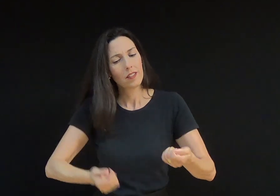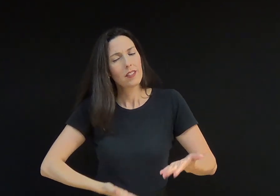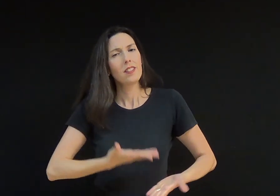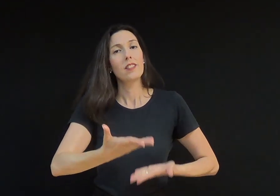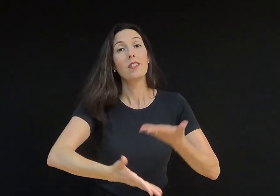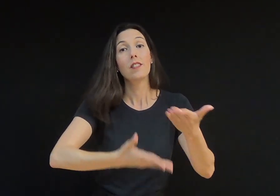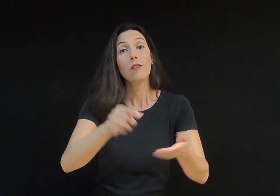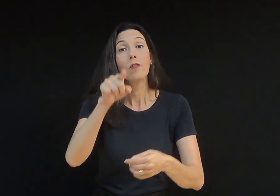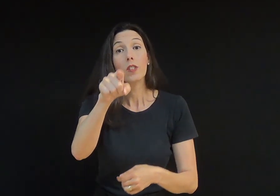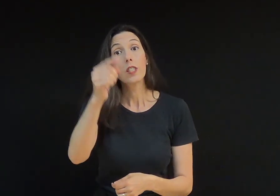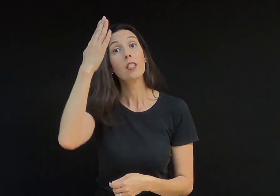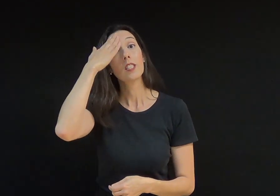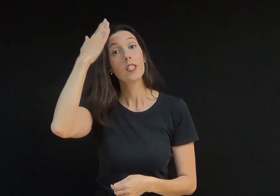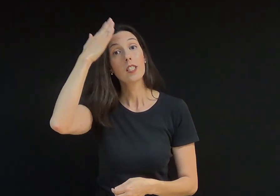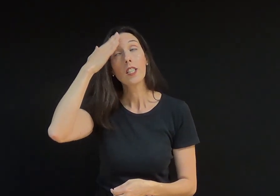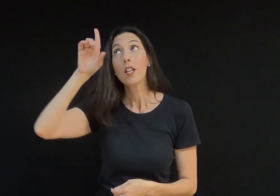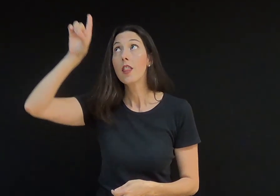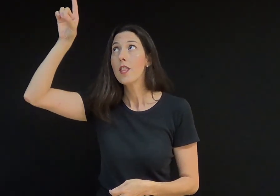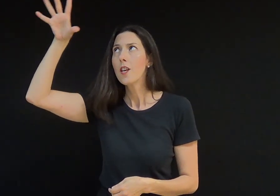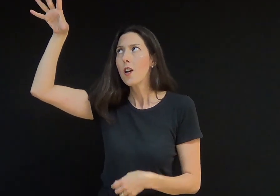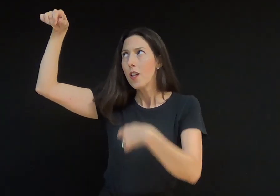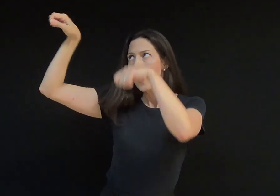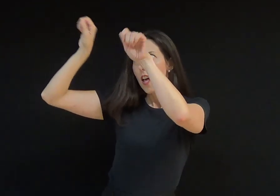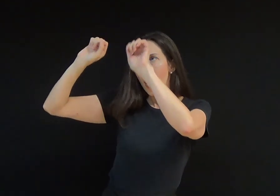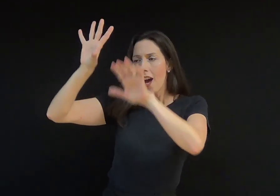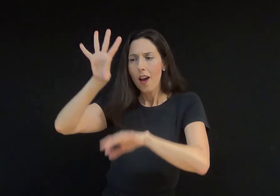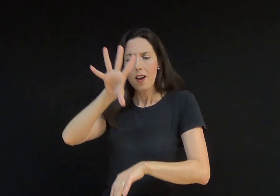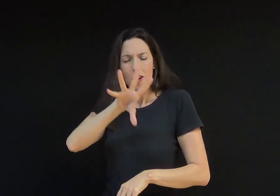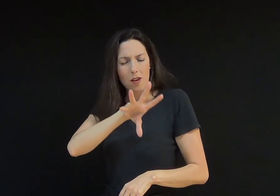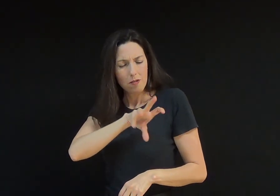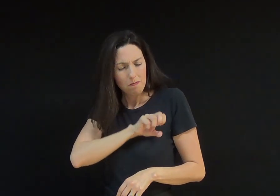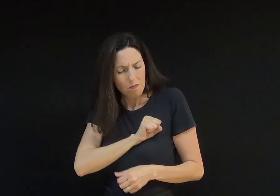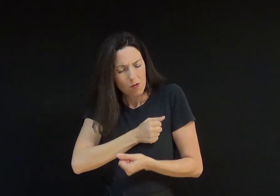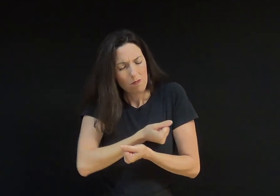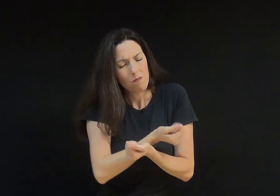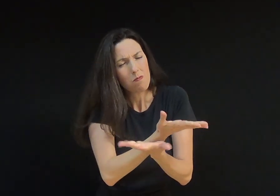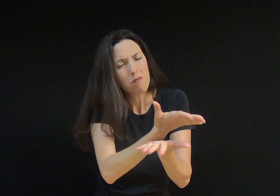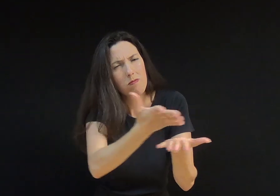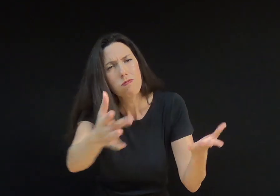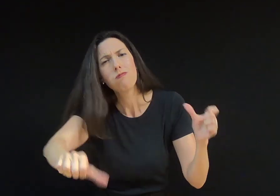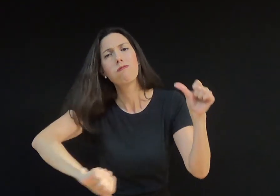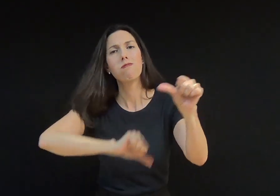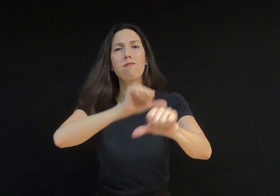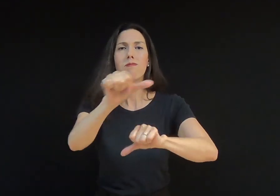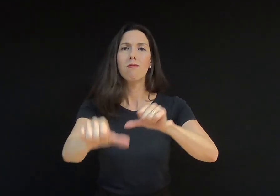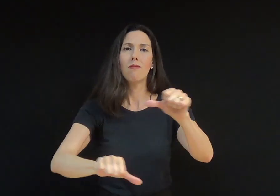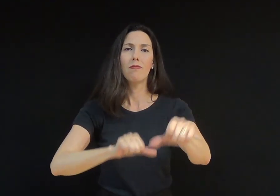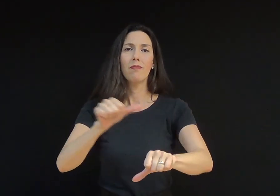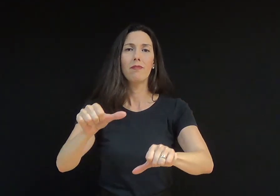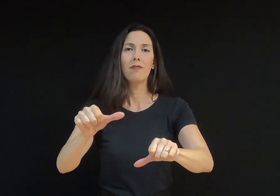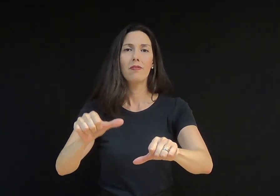-se e entenda que o amor não é seu. É um amor que vem do alto e que verdadeiramente pode transformar o mundo.